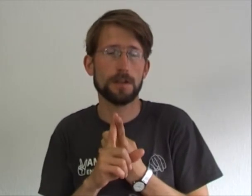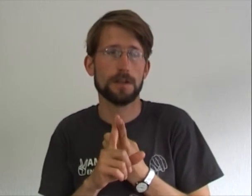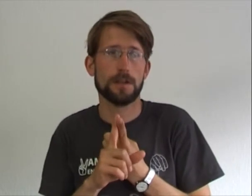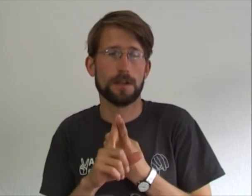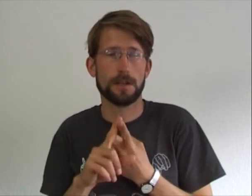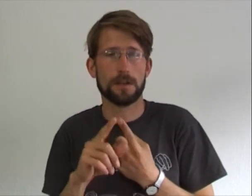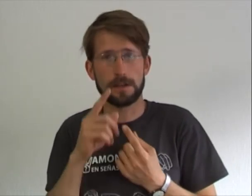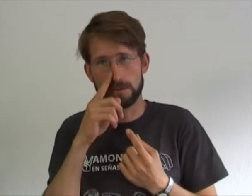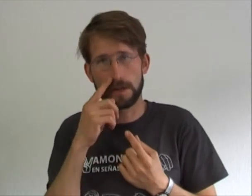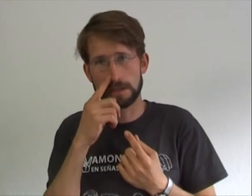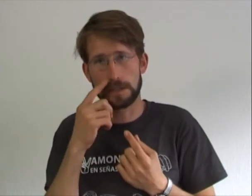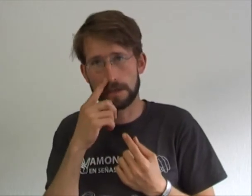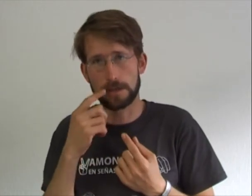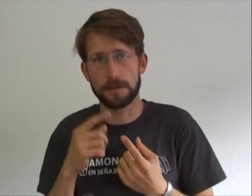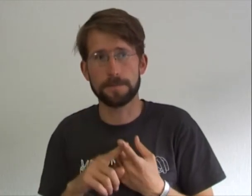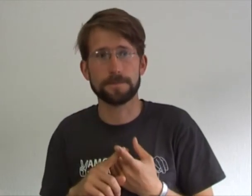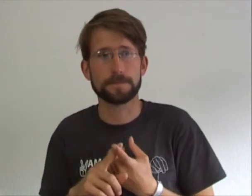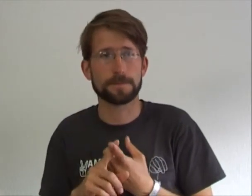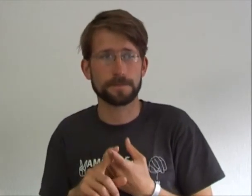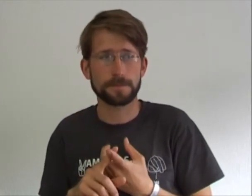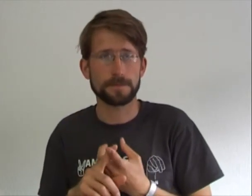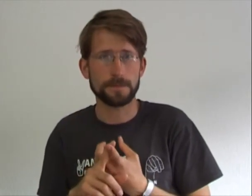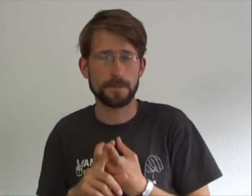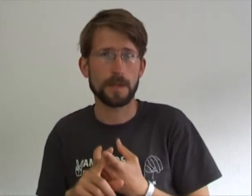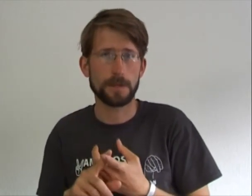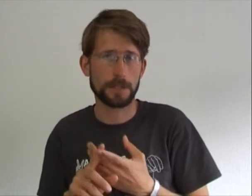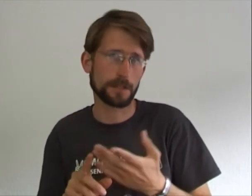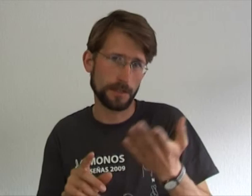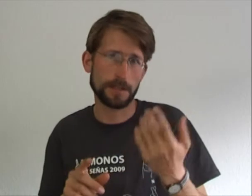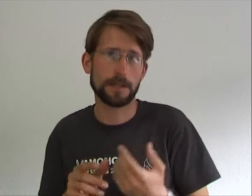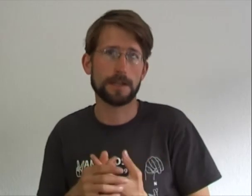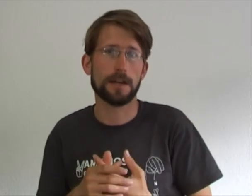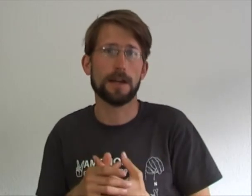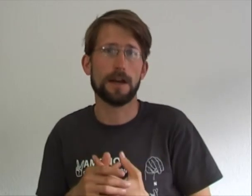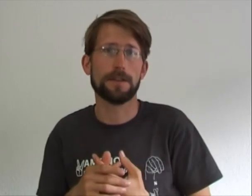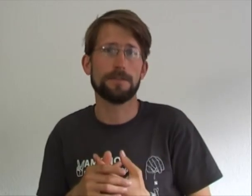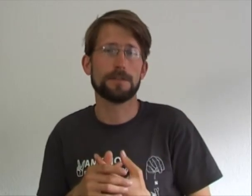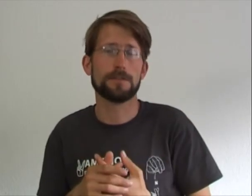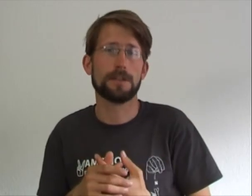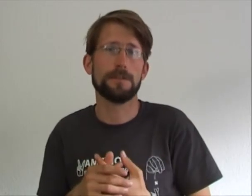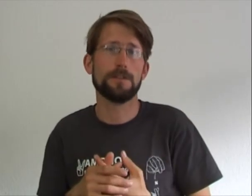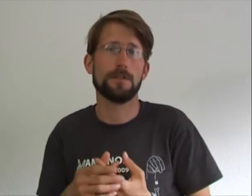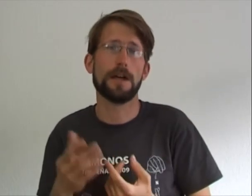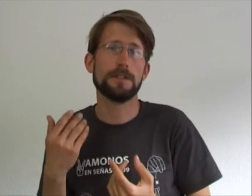Eso va a ser Mathias Rana, que han visto en el video antes,